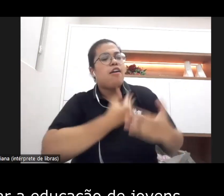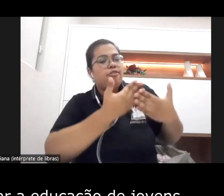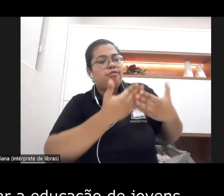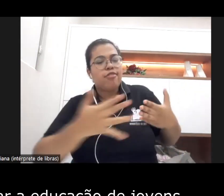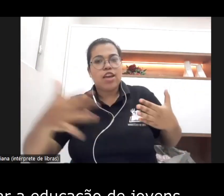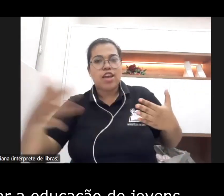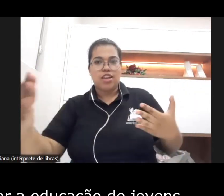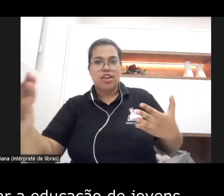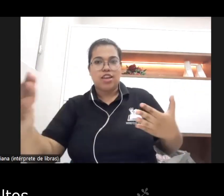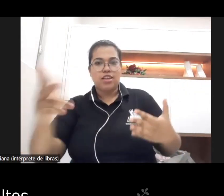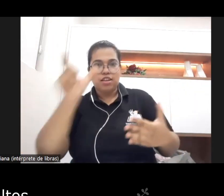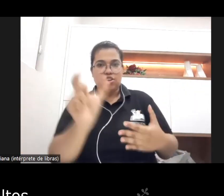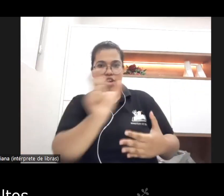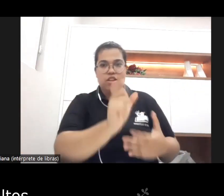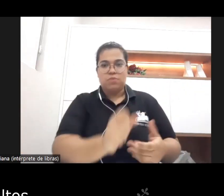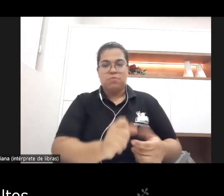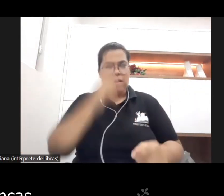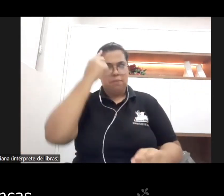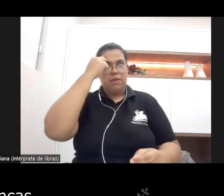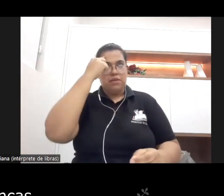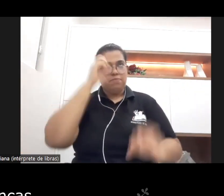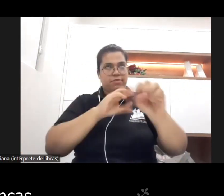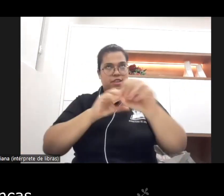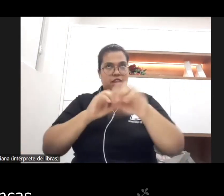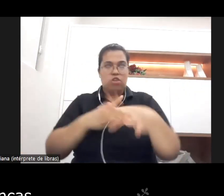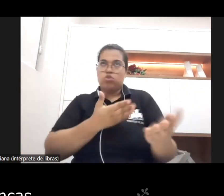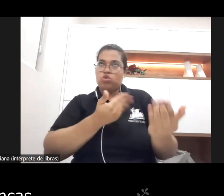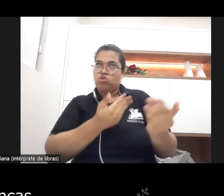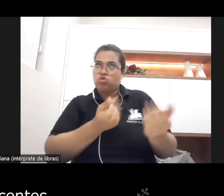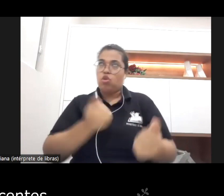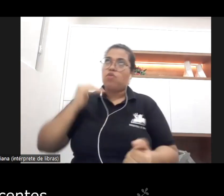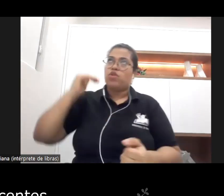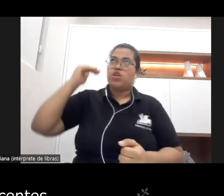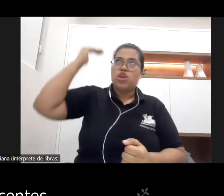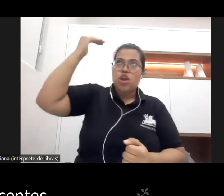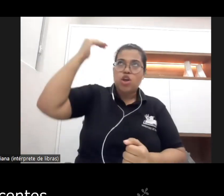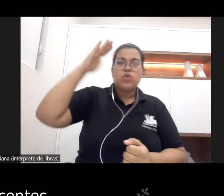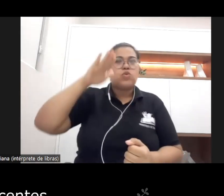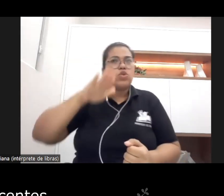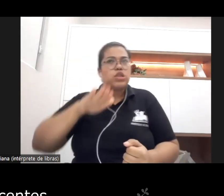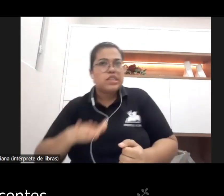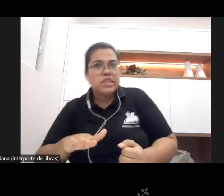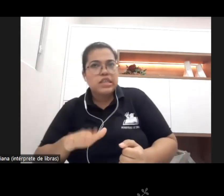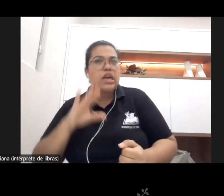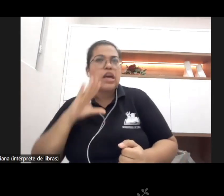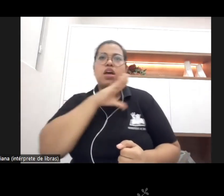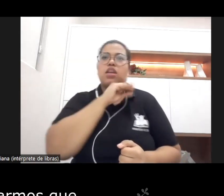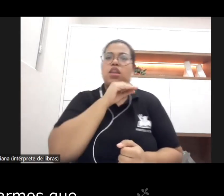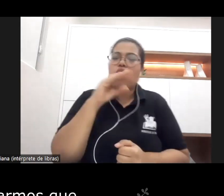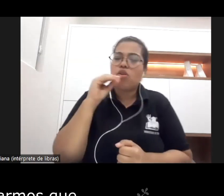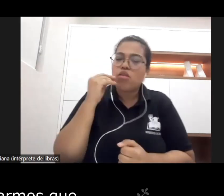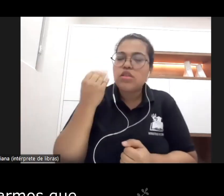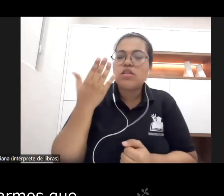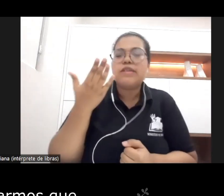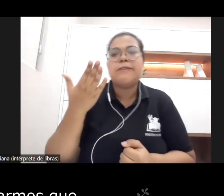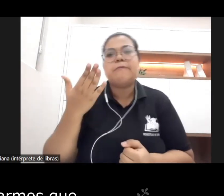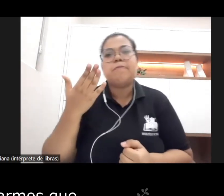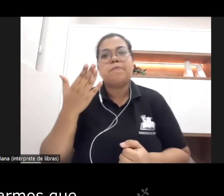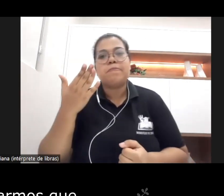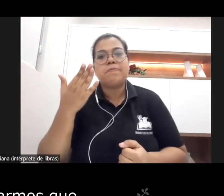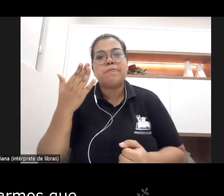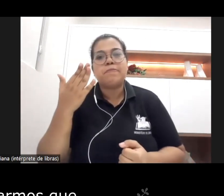educação de jovens de adultos de crianças de adolescentes sem